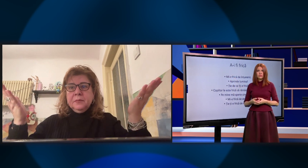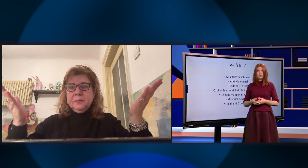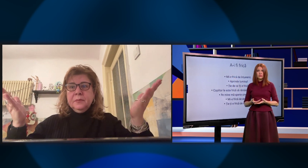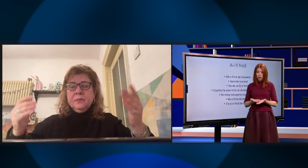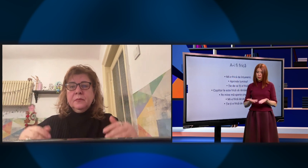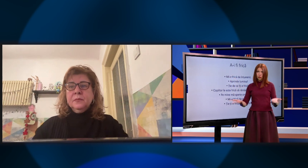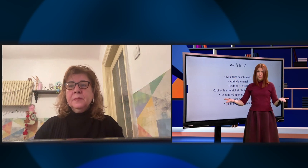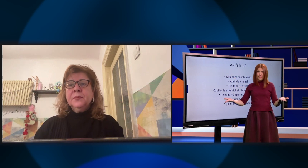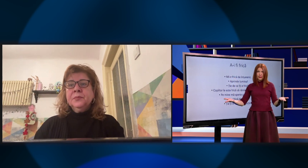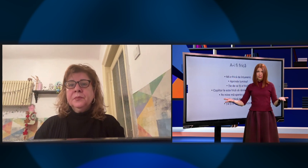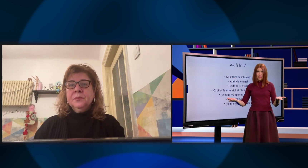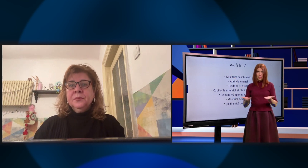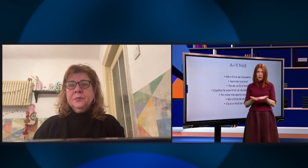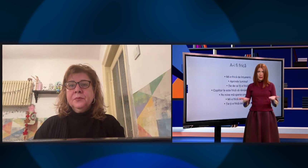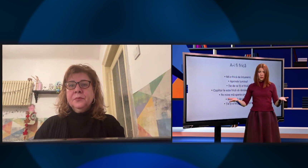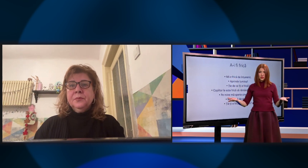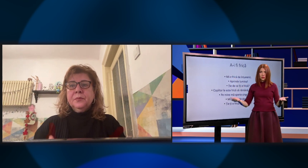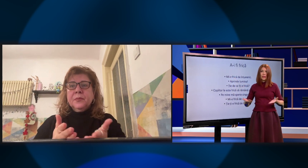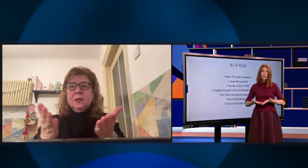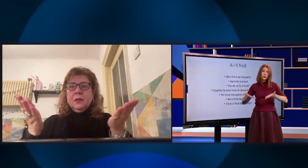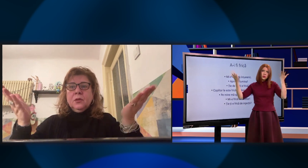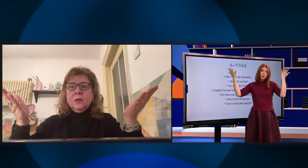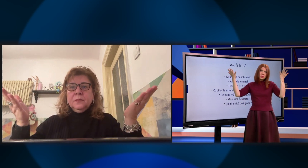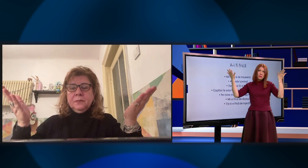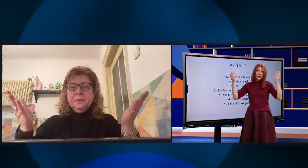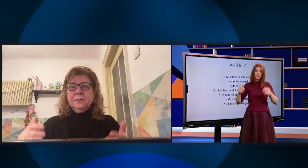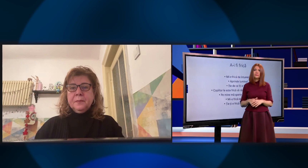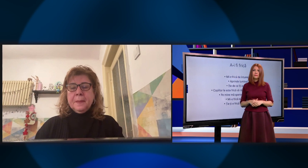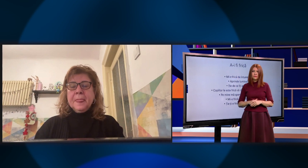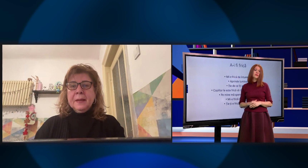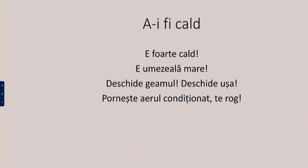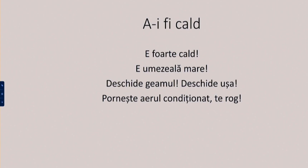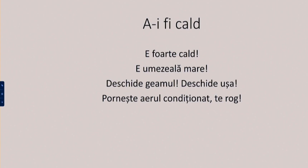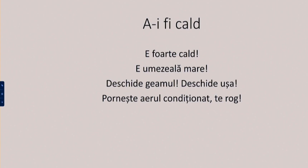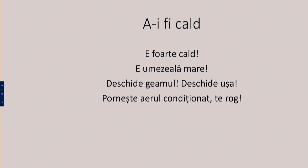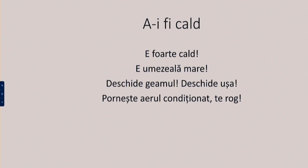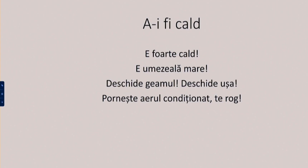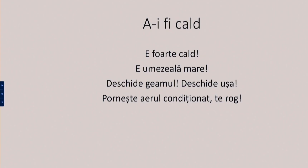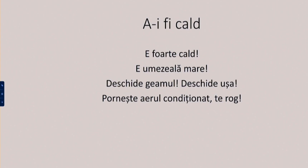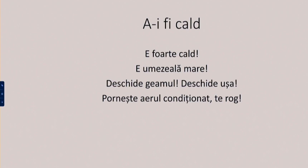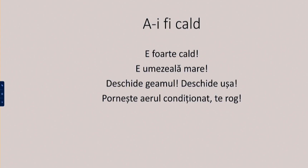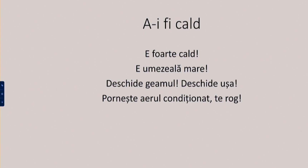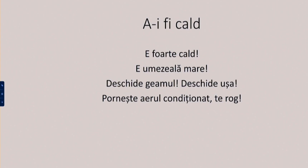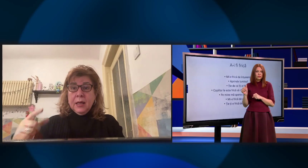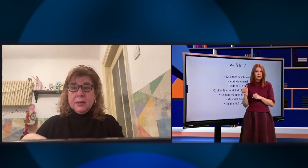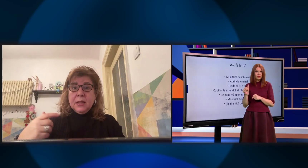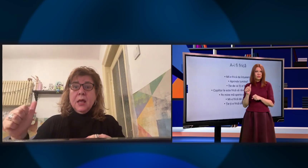Mare. Nu mă duc pe orizontală. Mă duc în sus. Mare. Este foarte cald.